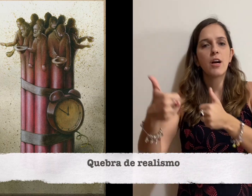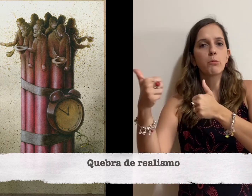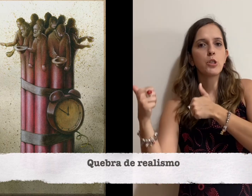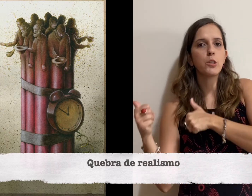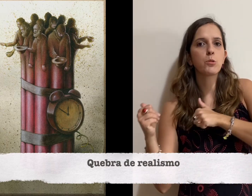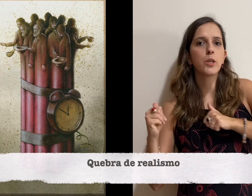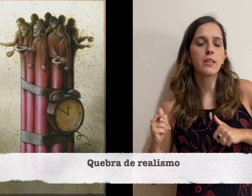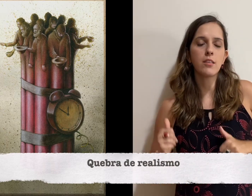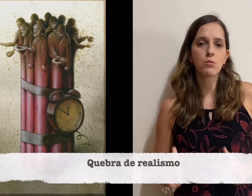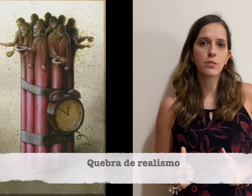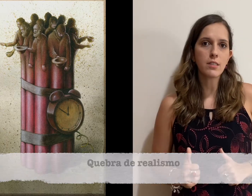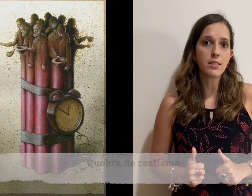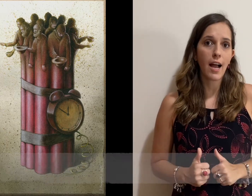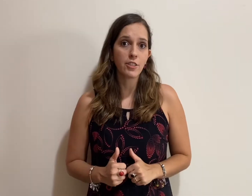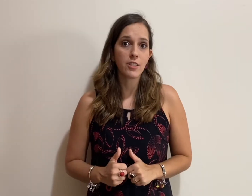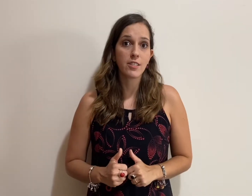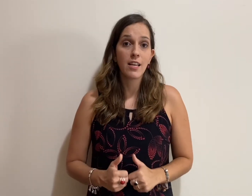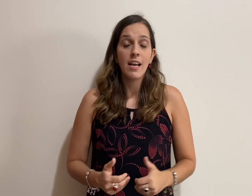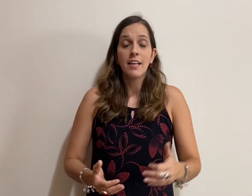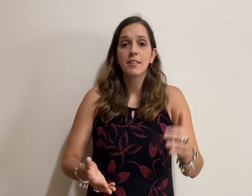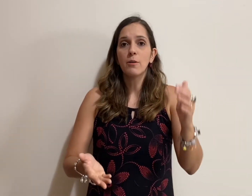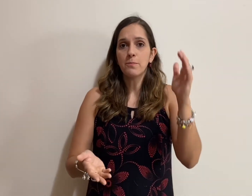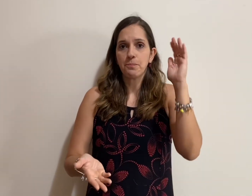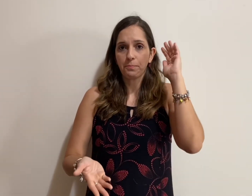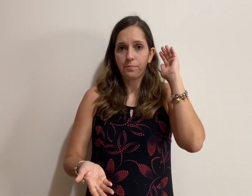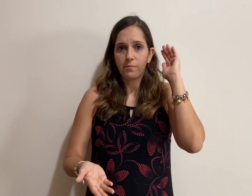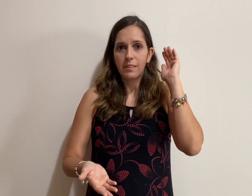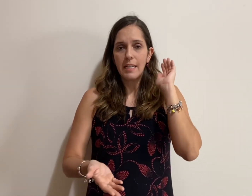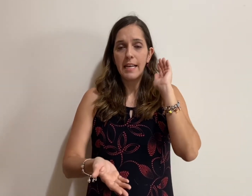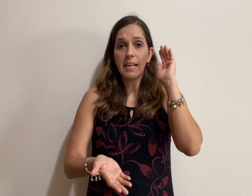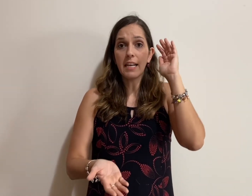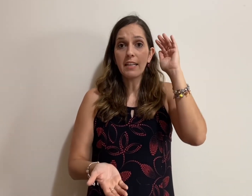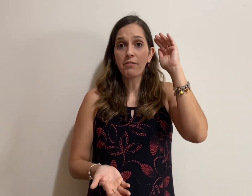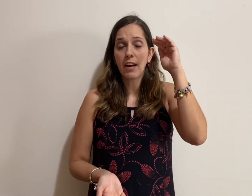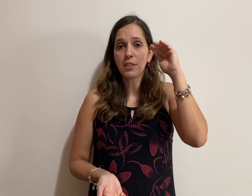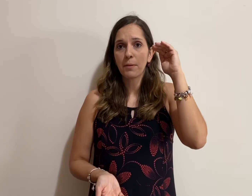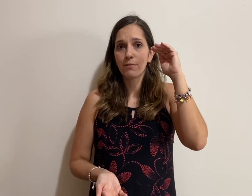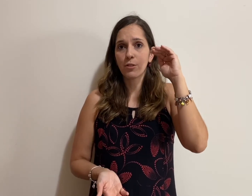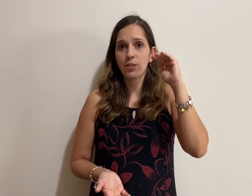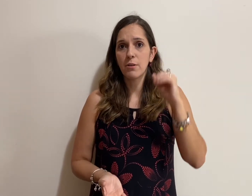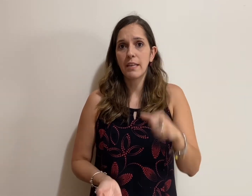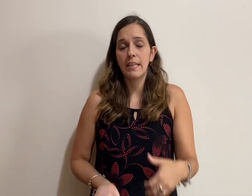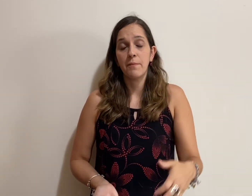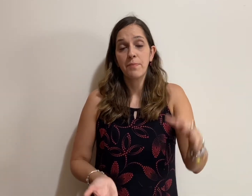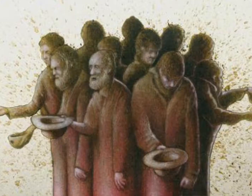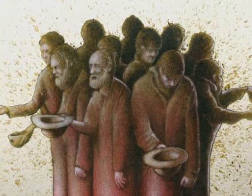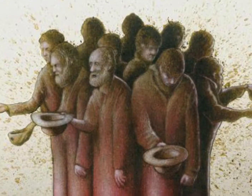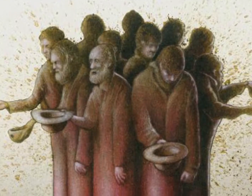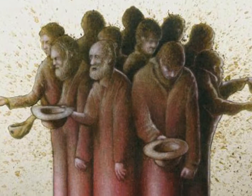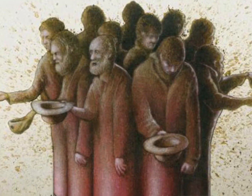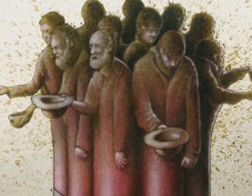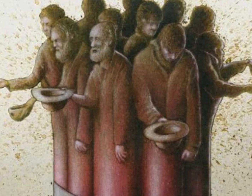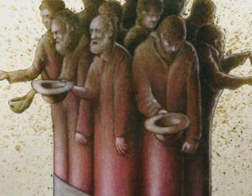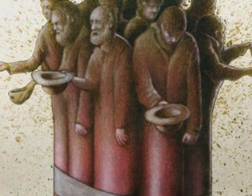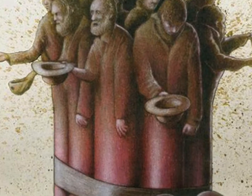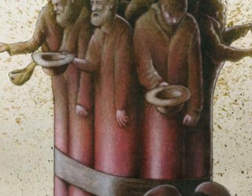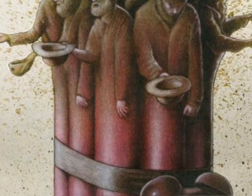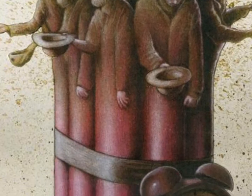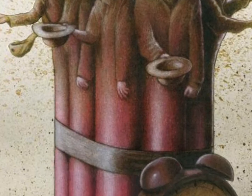utilizou nas outras sátiras. Então, ele faz para você o quê? Ele diminuiu as